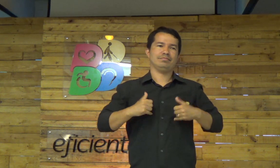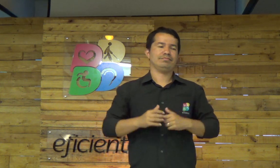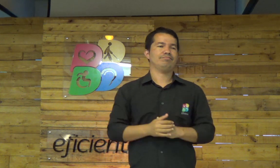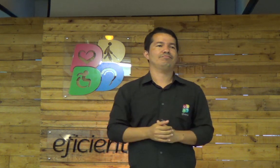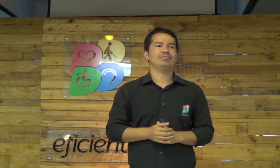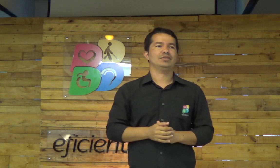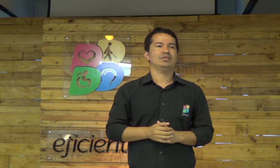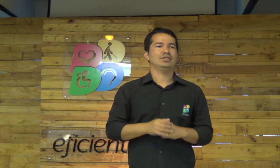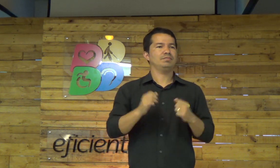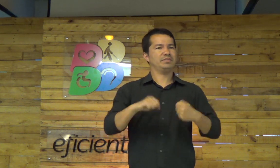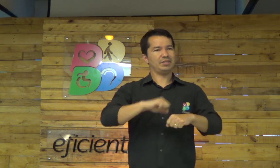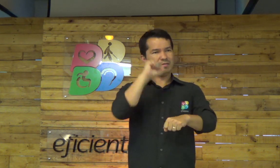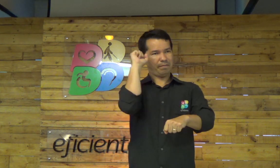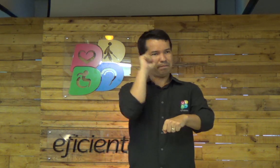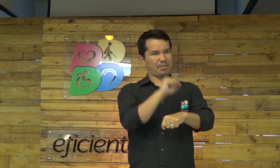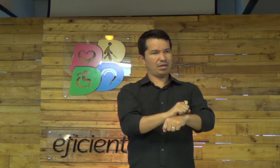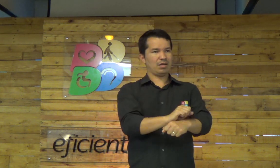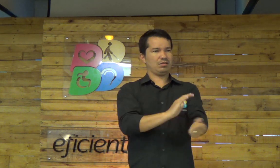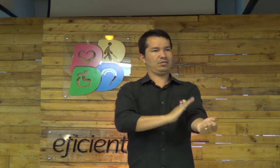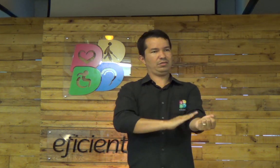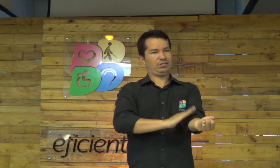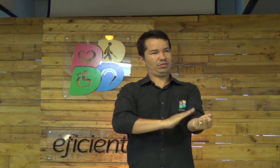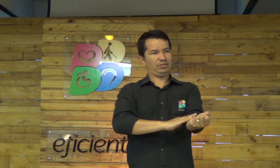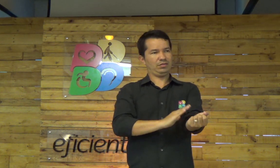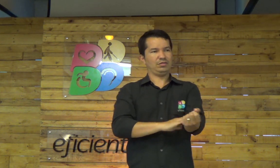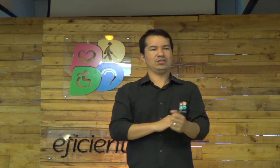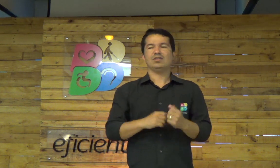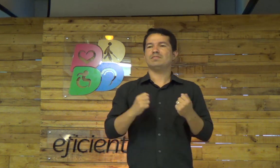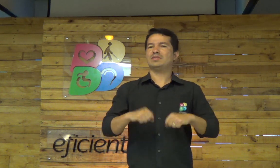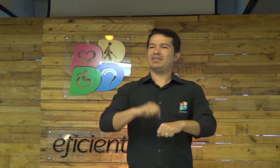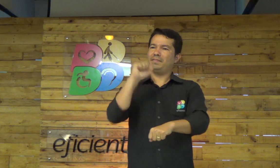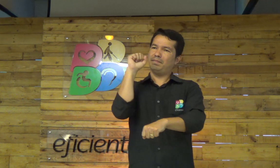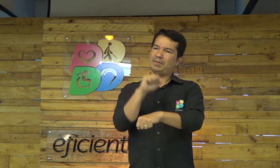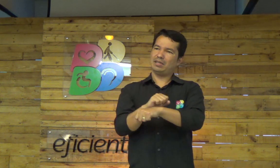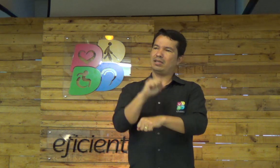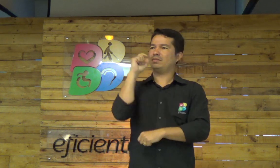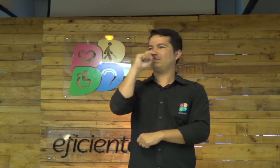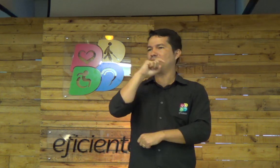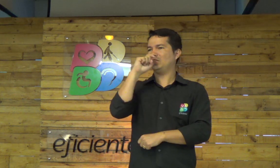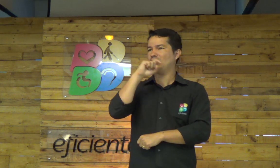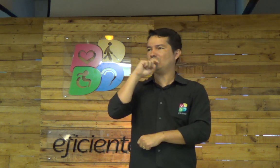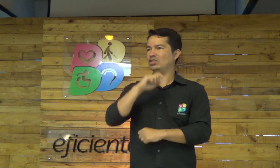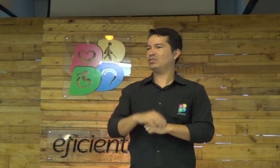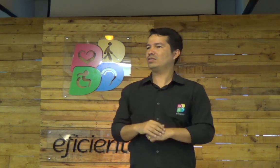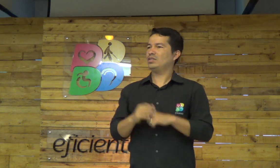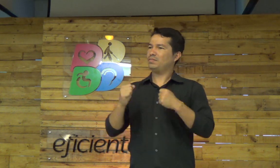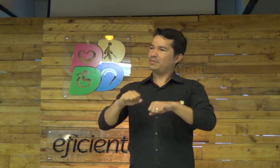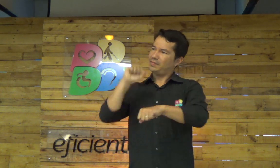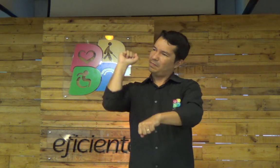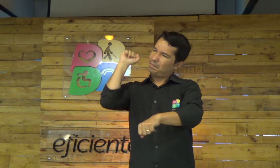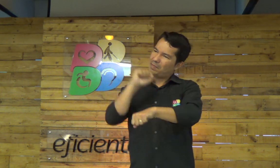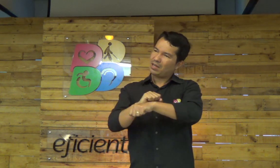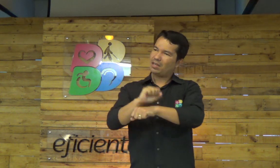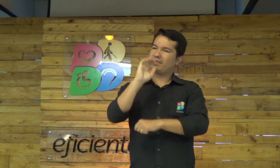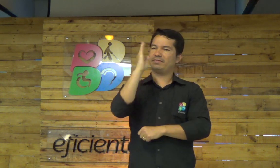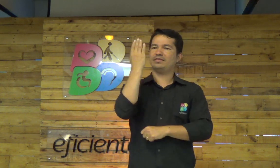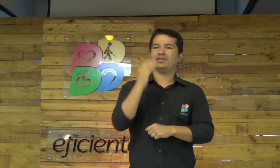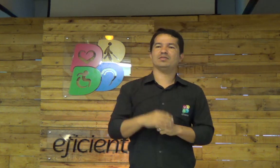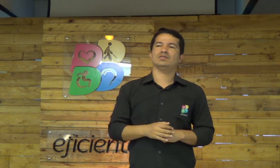Você quer, se você quer acreditar no Jesus verdadeiro, você precisa parar de ser orgulhoso, parar de ser mentiroso, parar